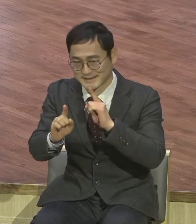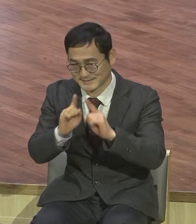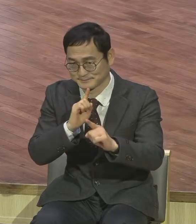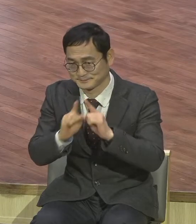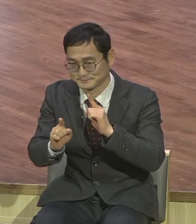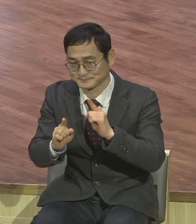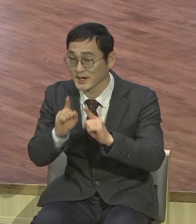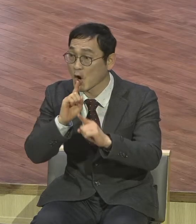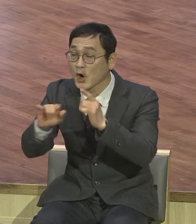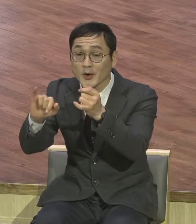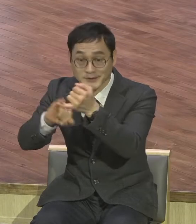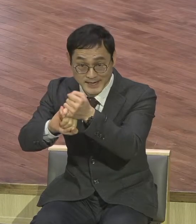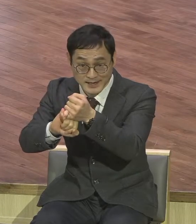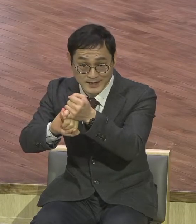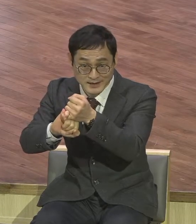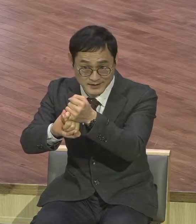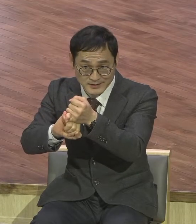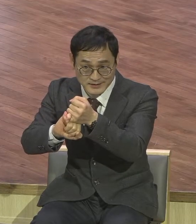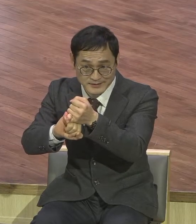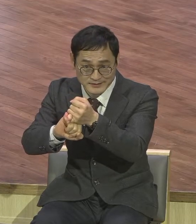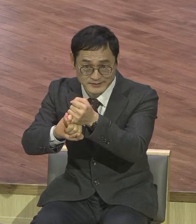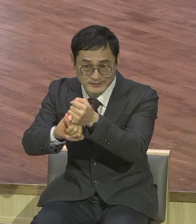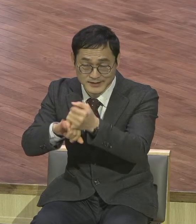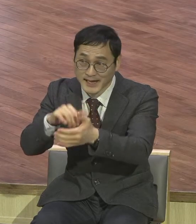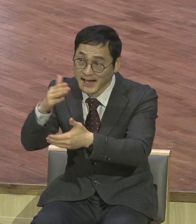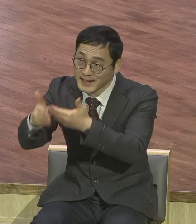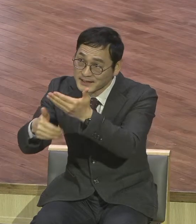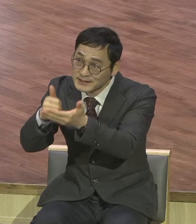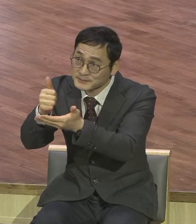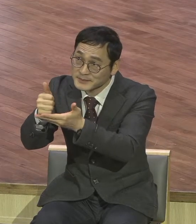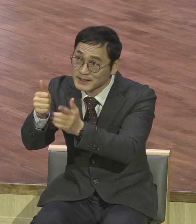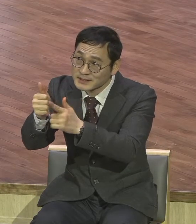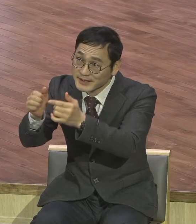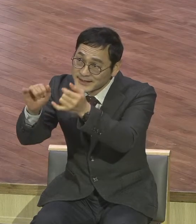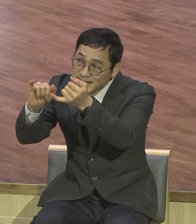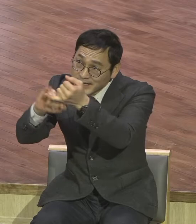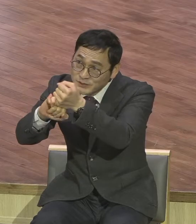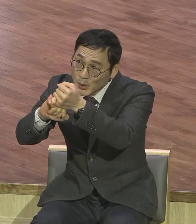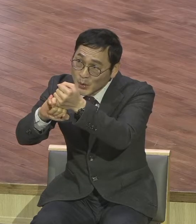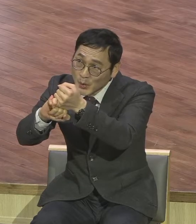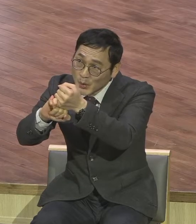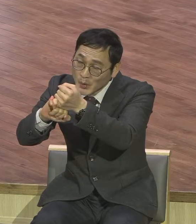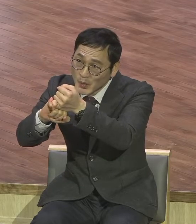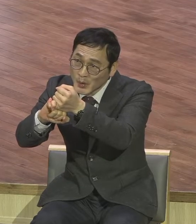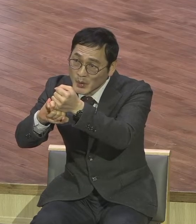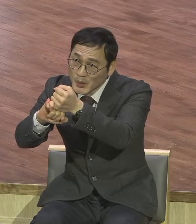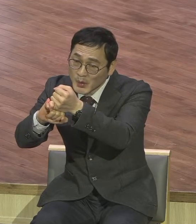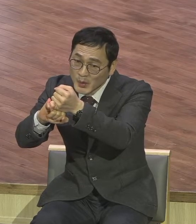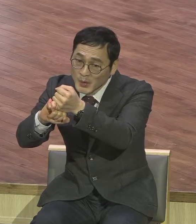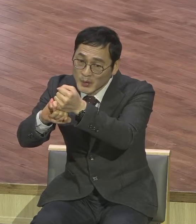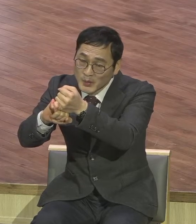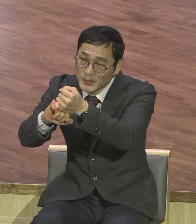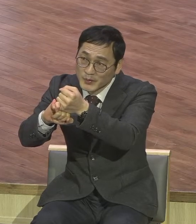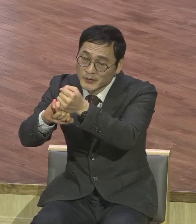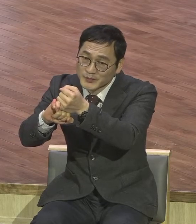하나님이 성취될 약속을 하신 것이 여러분이 지금 들고 있는